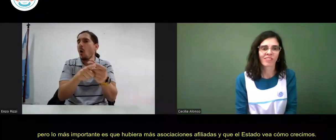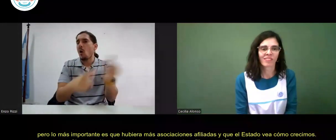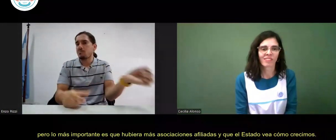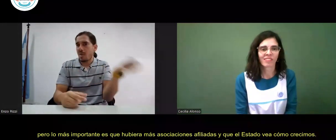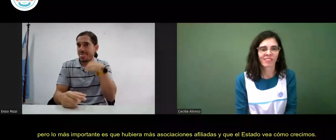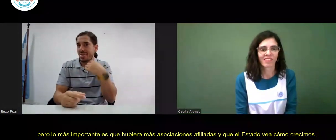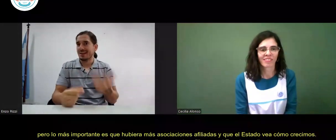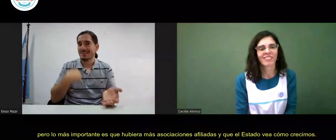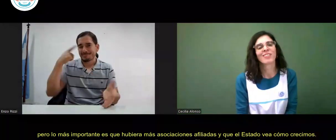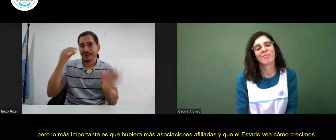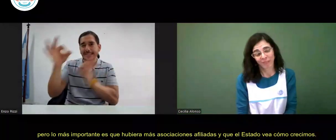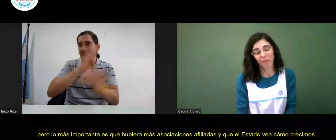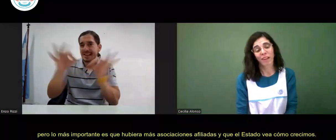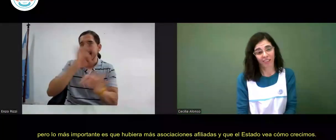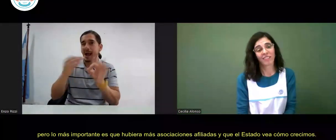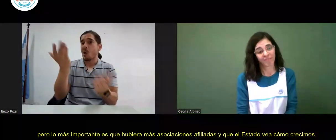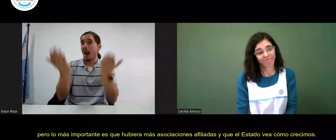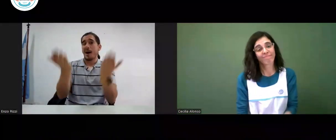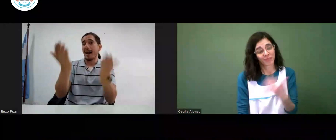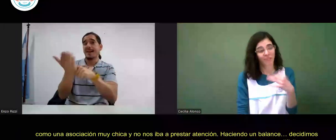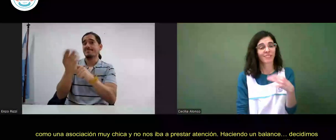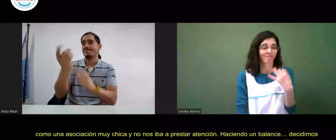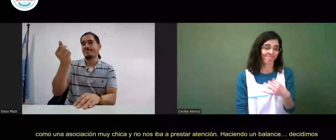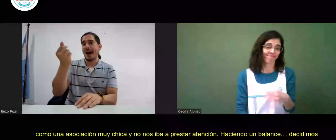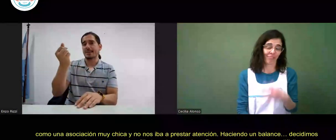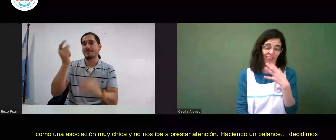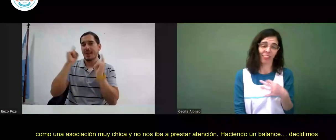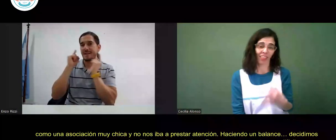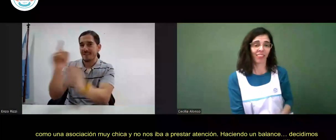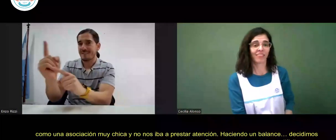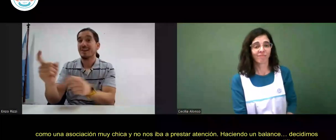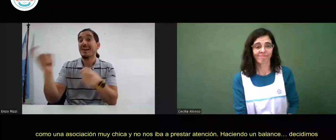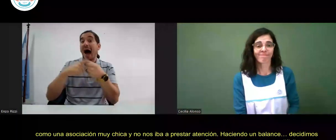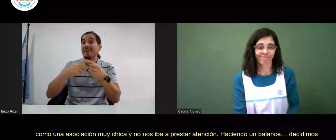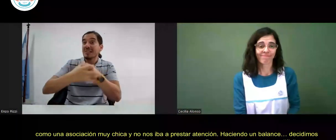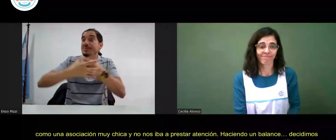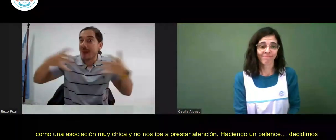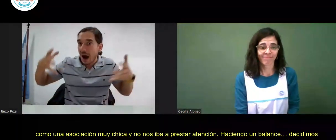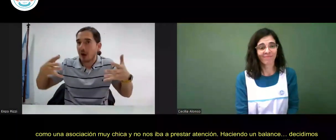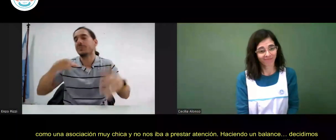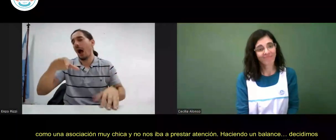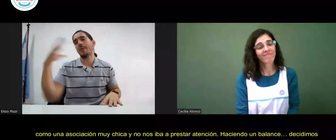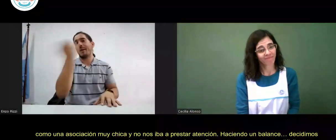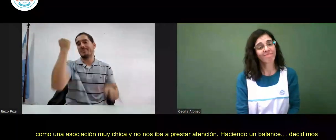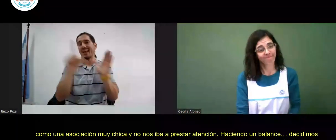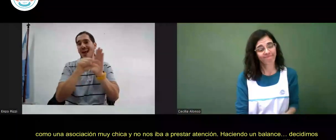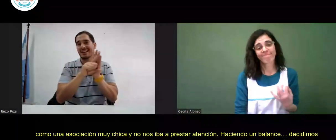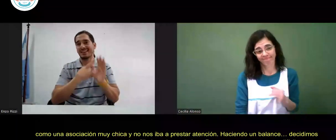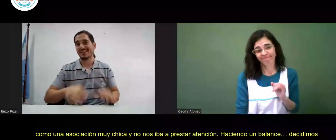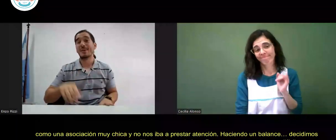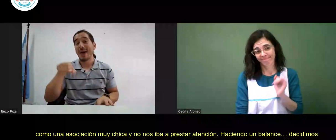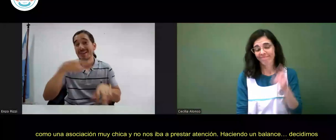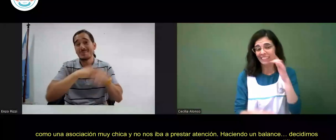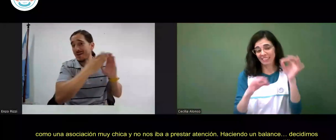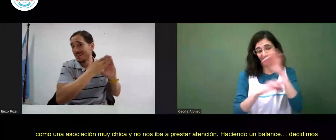Haciendo un balance decidimos mantener la cuota ser más afiliados y lograr la ley pero en un momento muy difícil de mucha